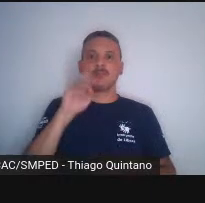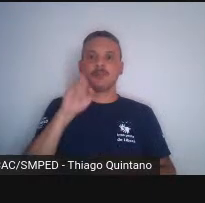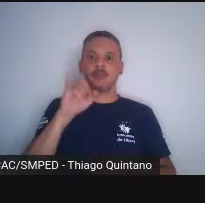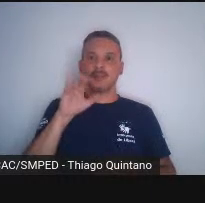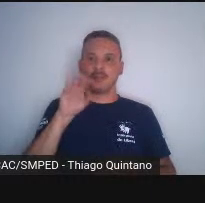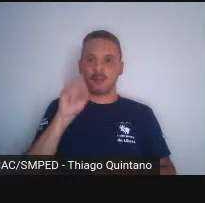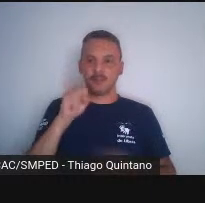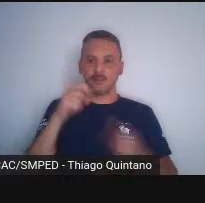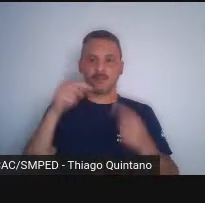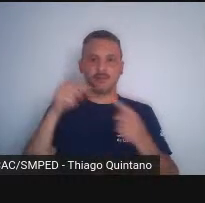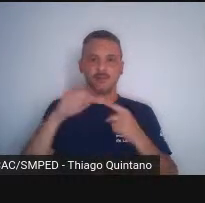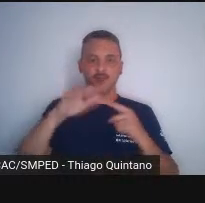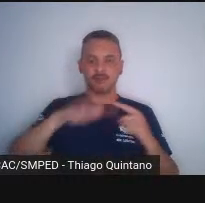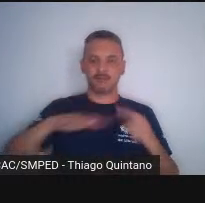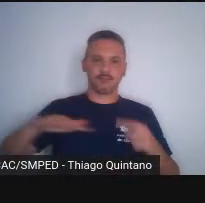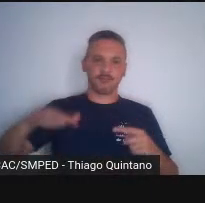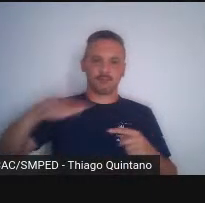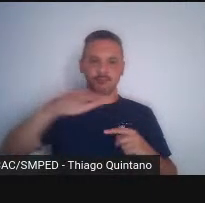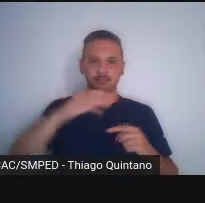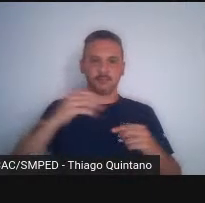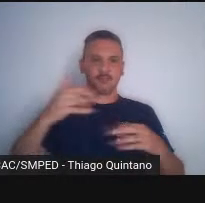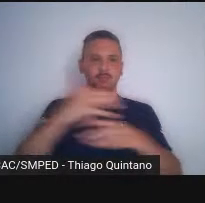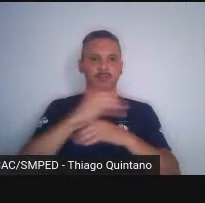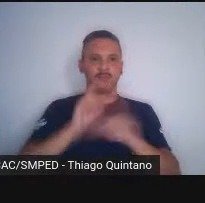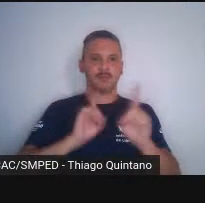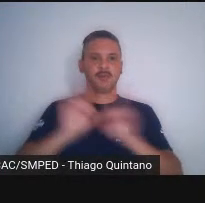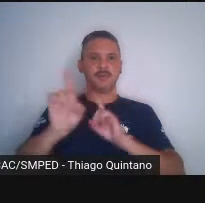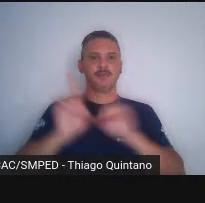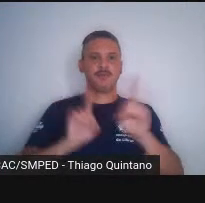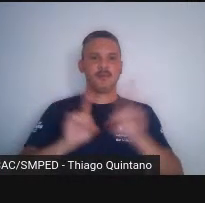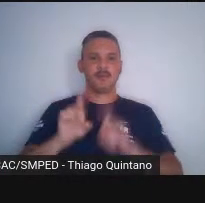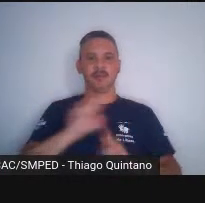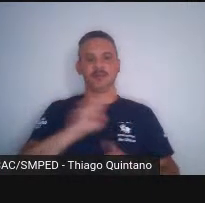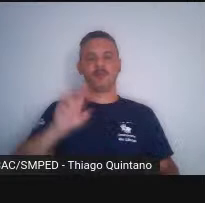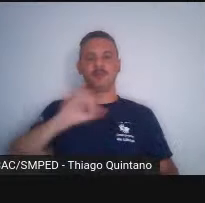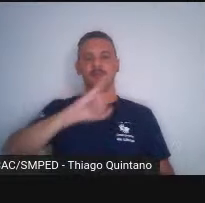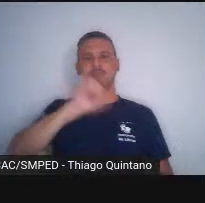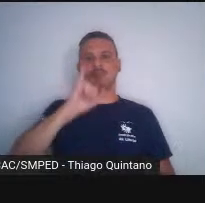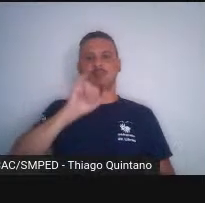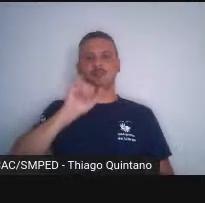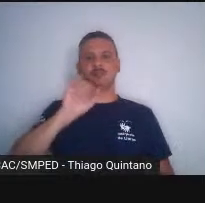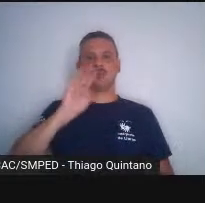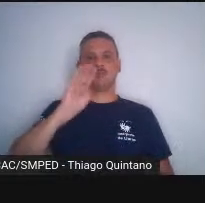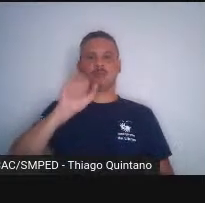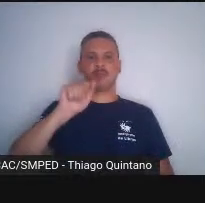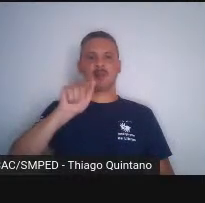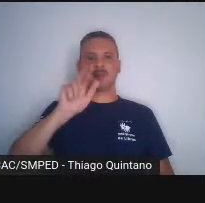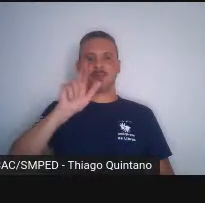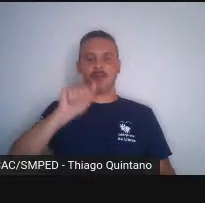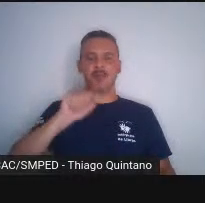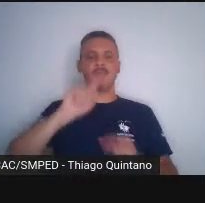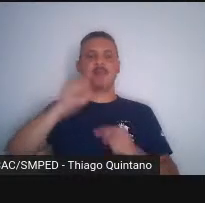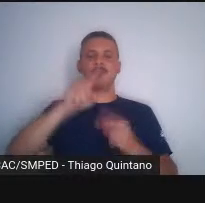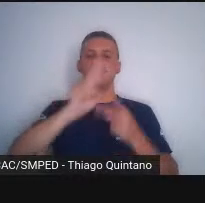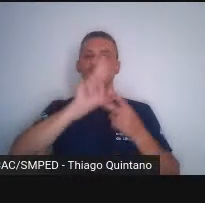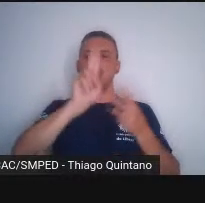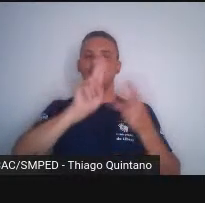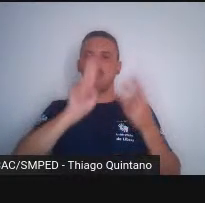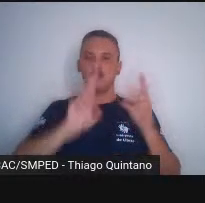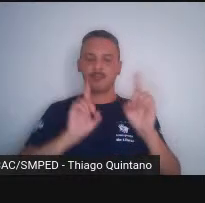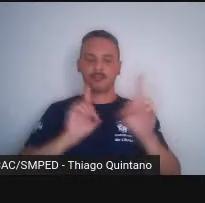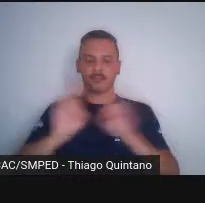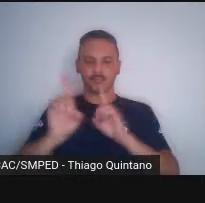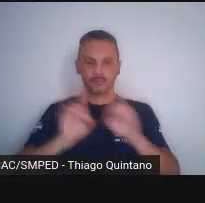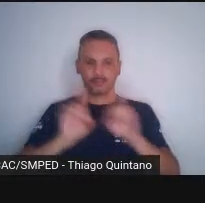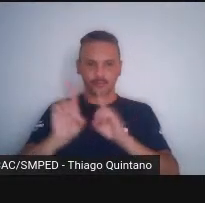percorrido por uma avenida, né? A avenida chama-se Jabaquara, depois não sei o que, não sei o que, depois a Avenida Paulista,